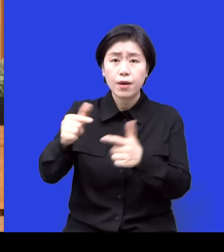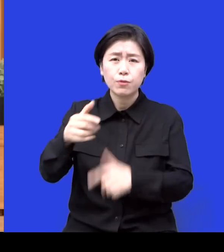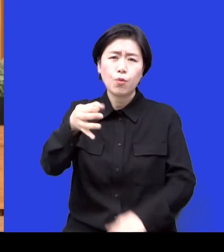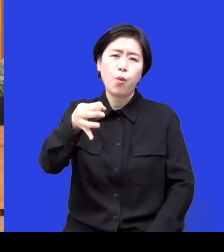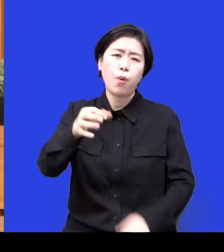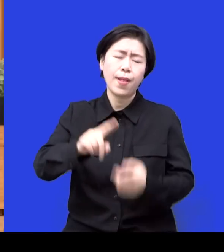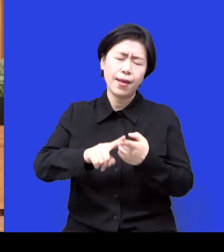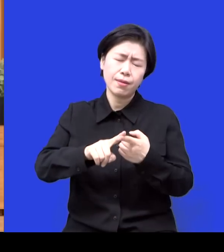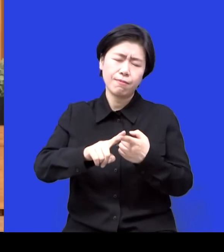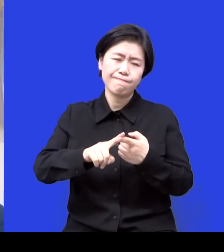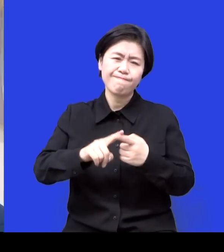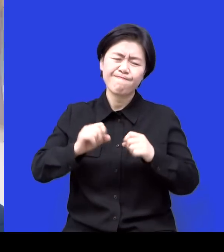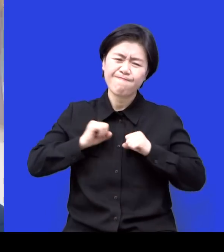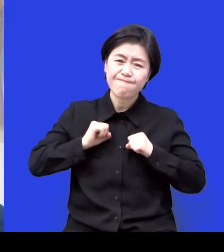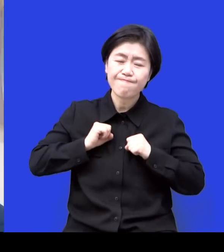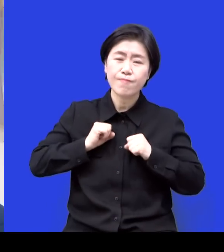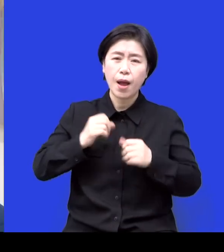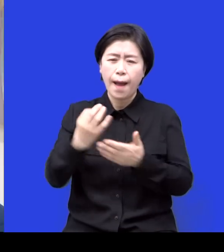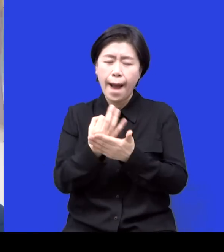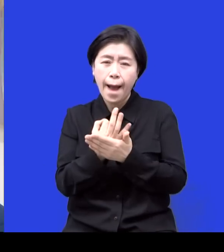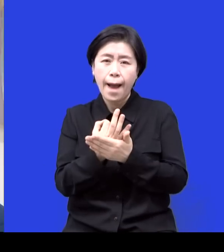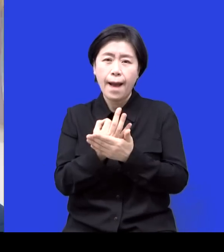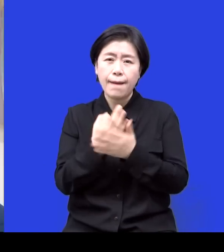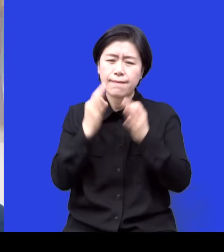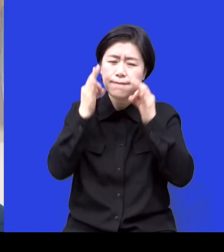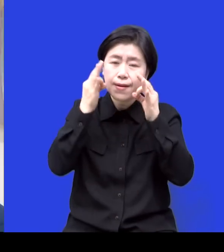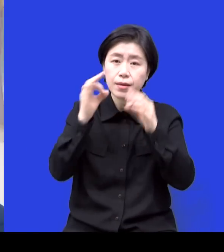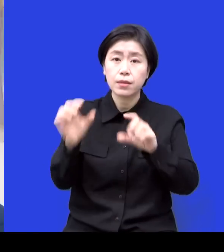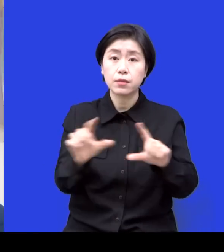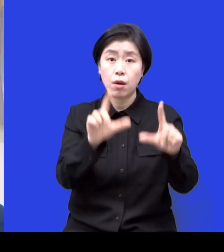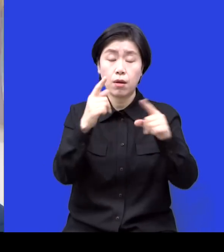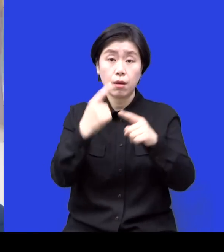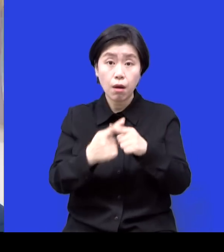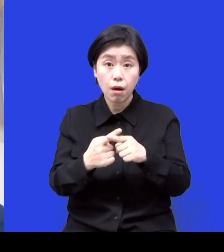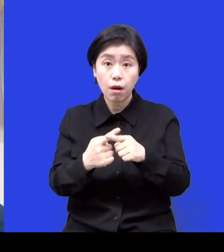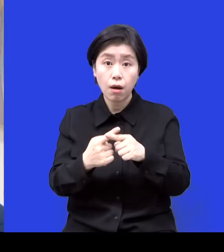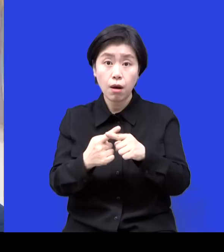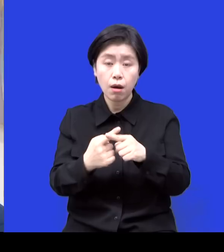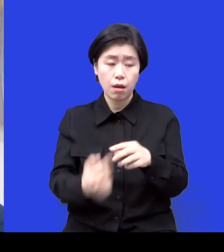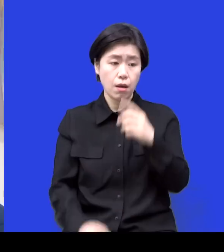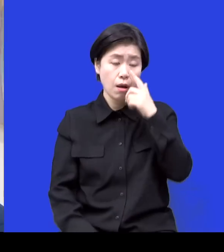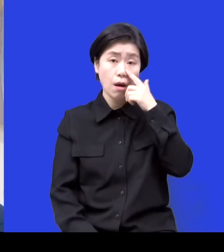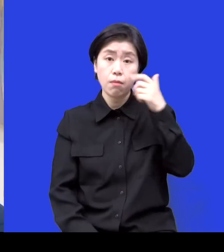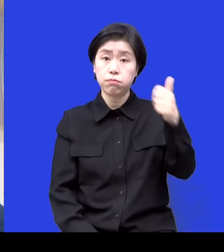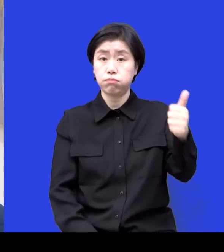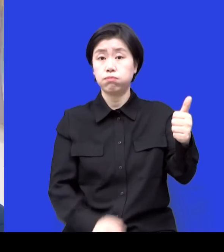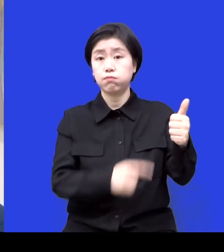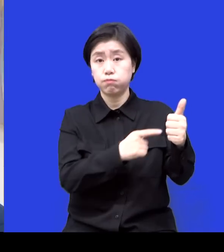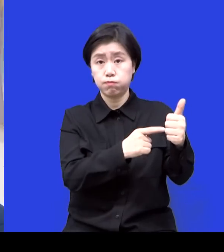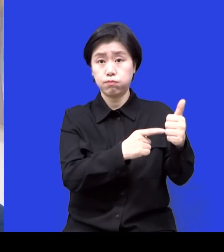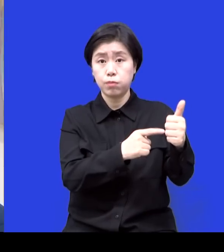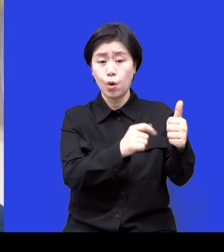것들도 생각하면서 아동가동 살다가 이제 가장 가까운 가족이 그런 일을 겪다 보니까